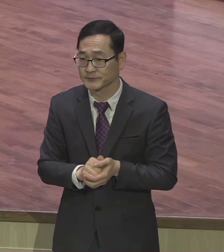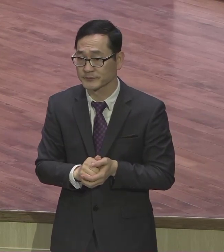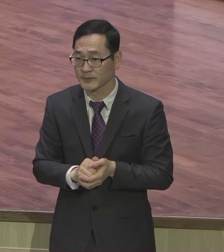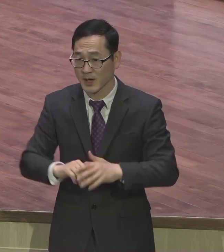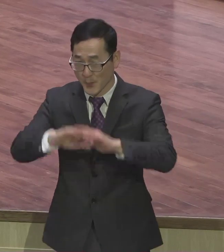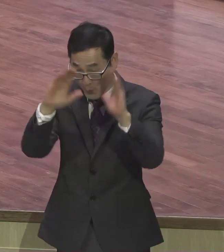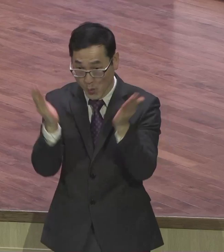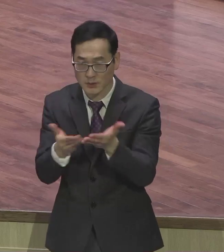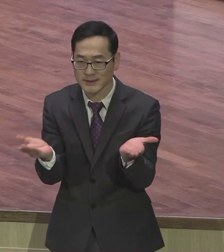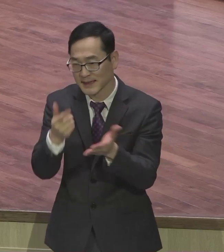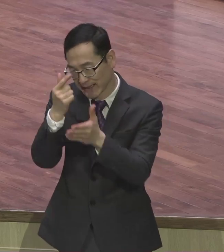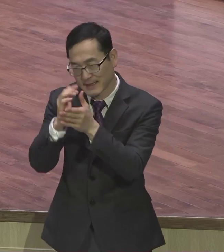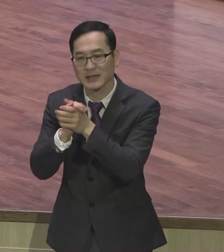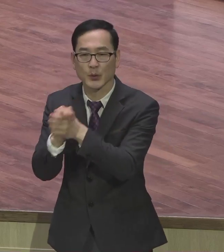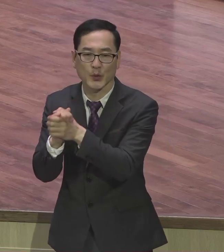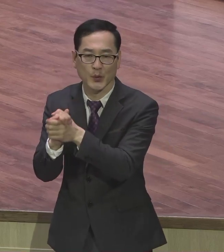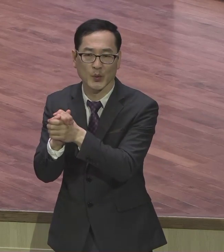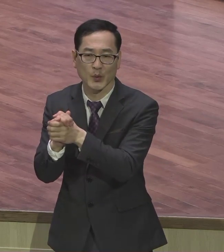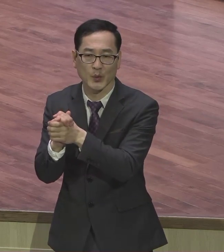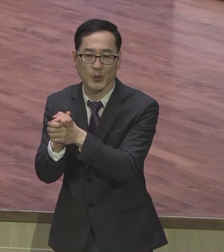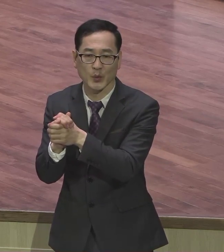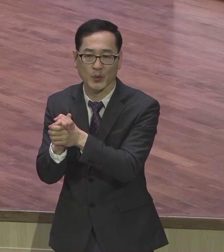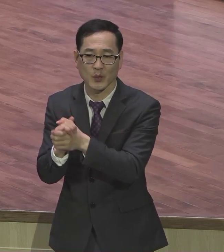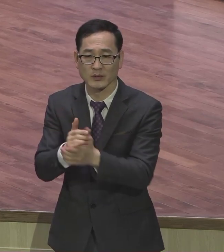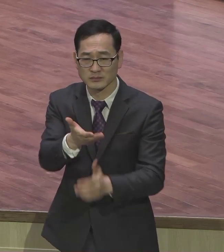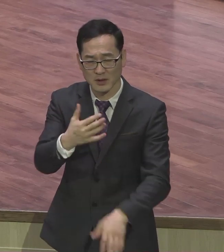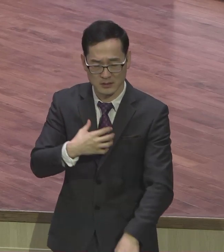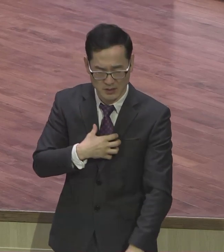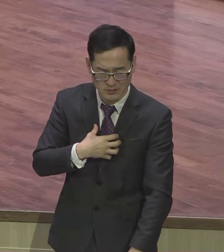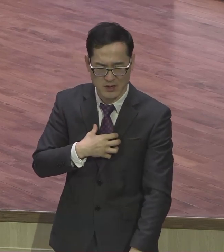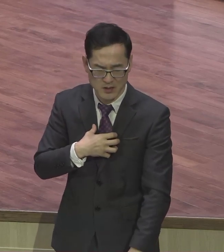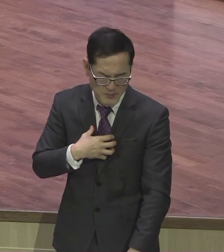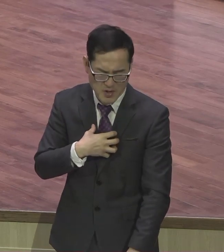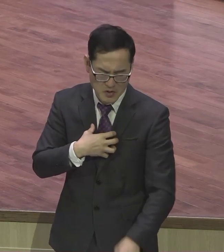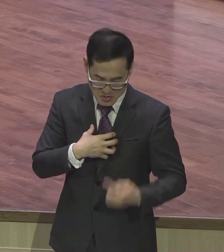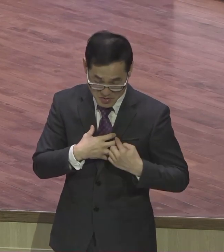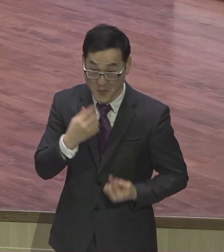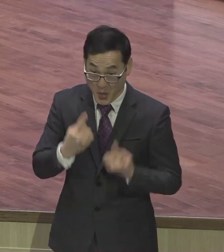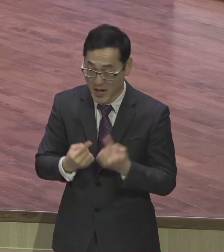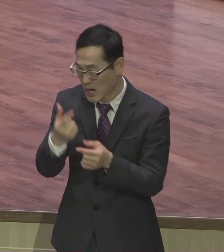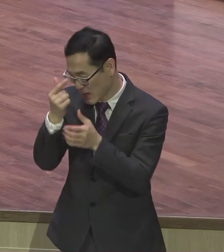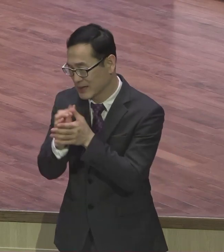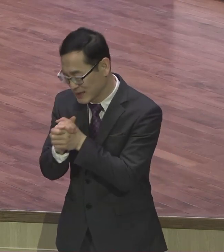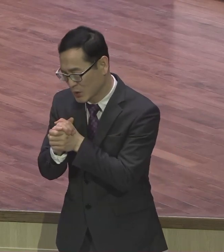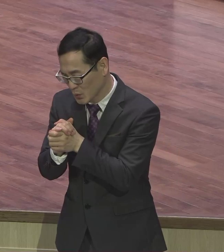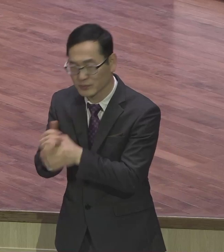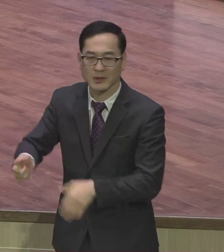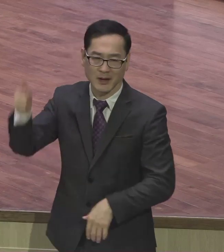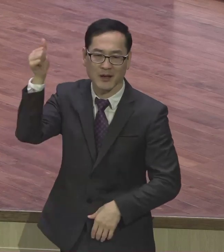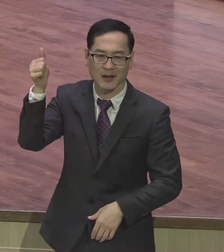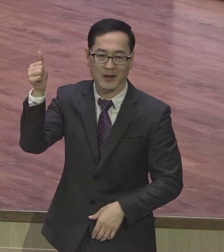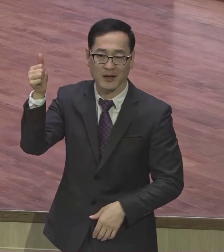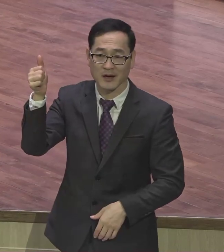말이야 기도 네 걱정하고 네 염려하고 잔소리하는 것보다 훨씬 능력 있는 하나님의 말씀을 믿고 기도해라